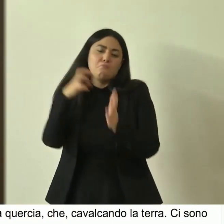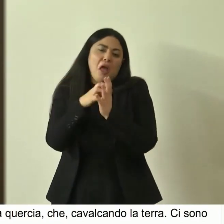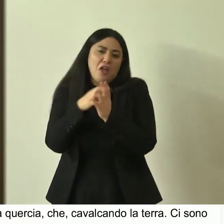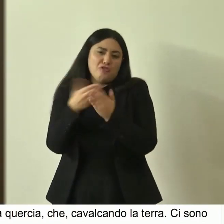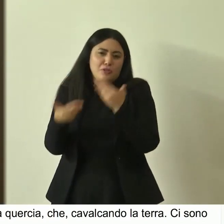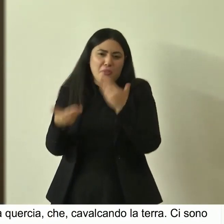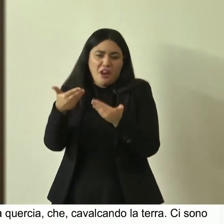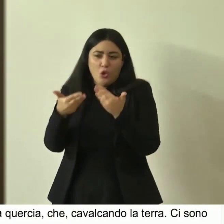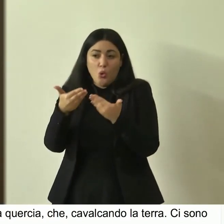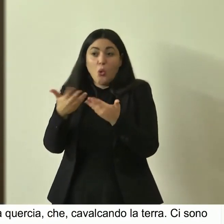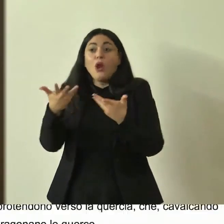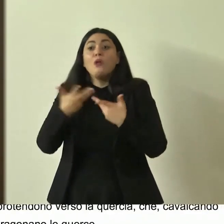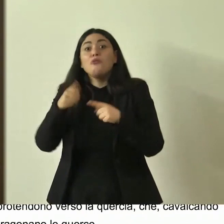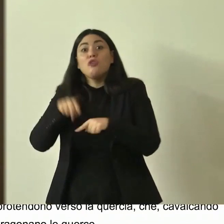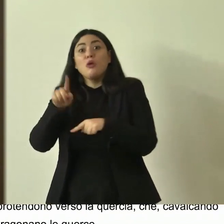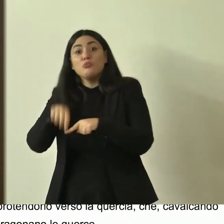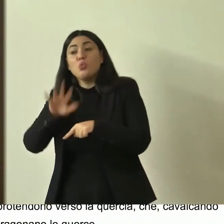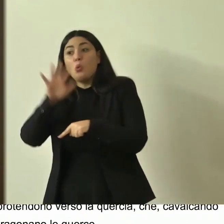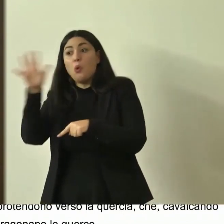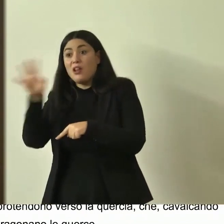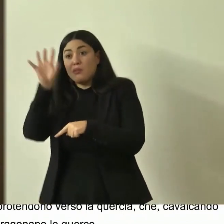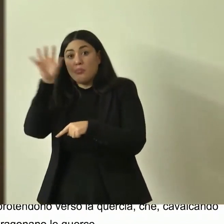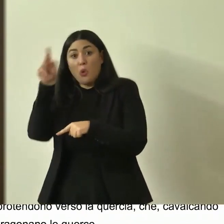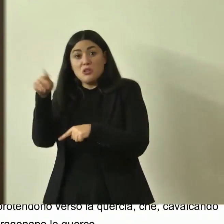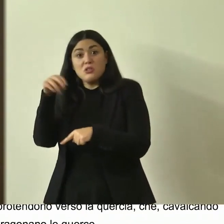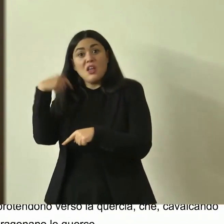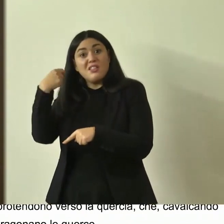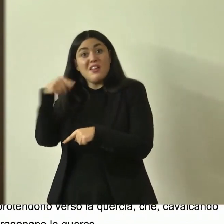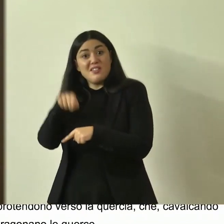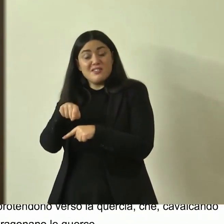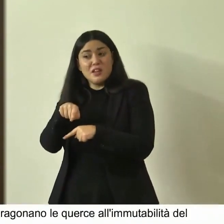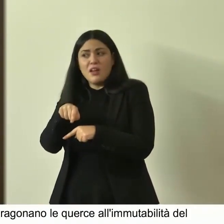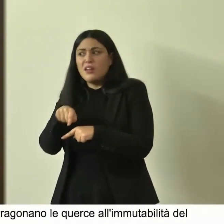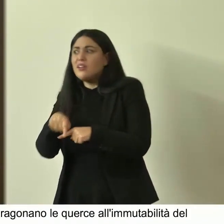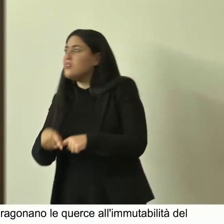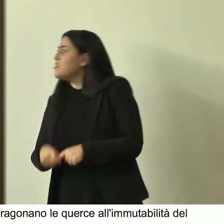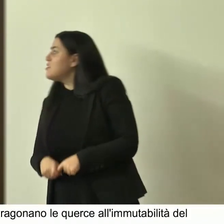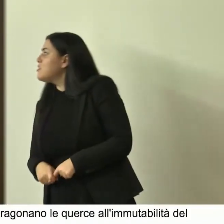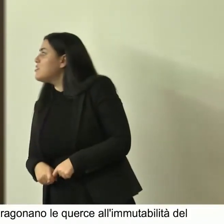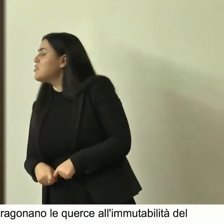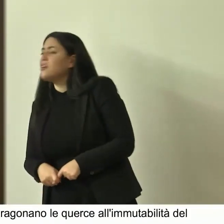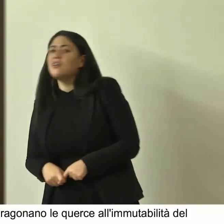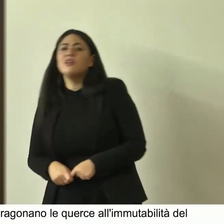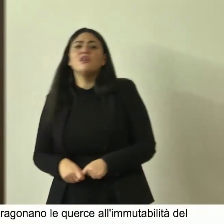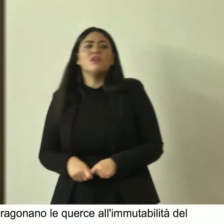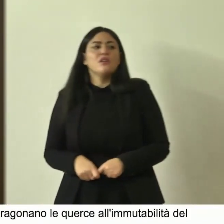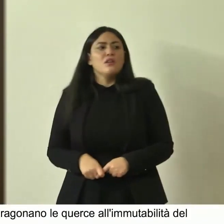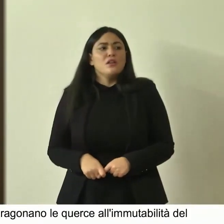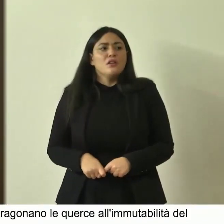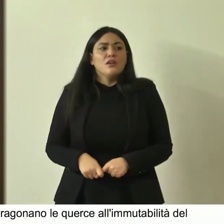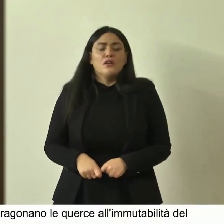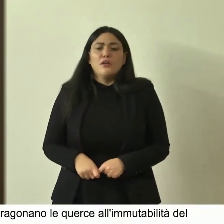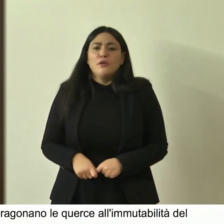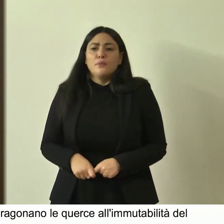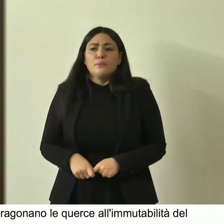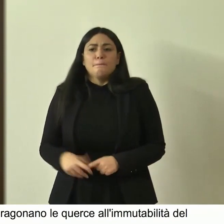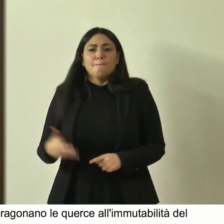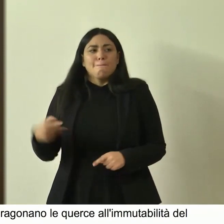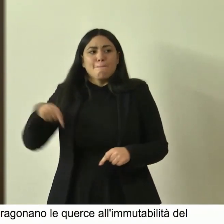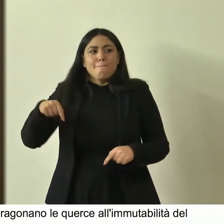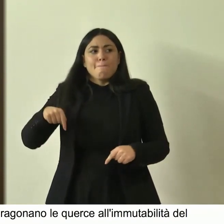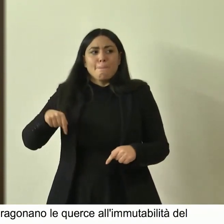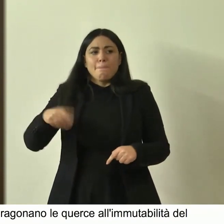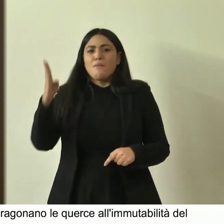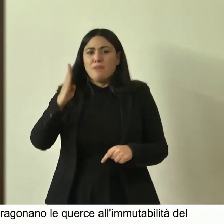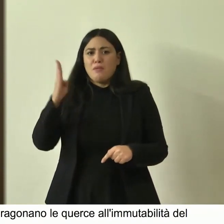poesie interessanti per esempio sul bagolaro che è una specie che qui a Bologna ce n'è uno bellissimo che però non è neanche